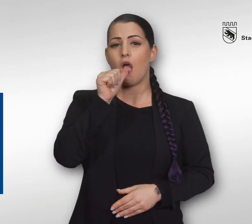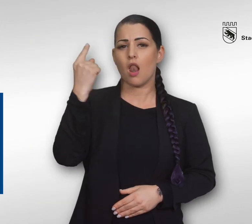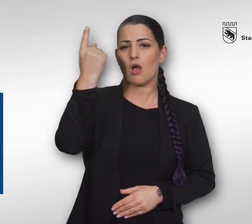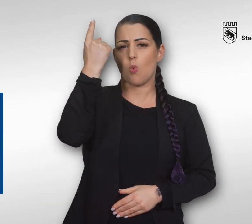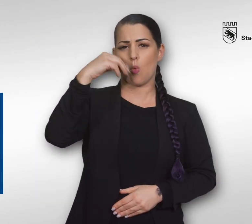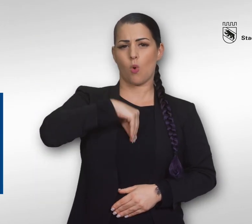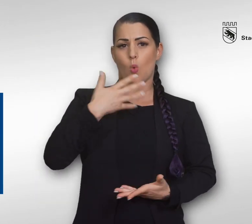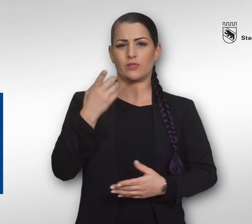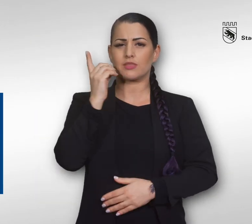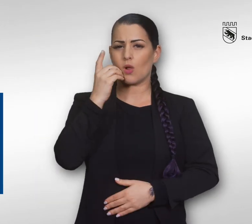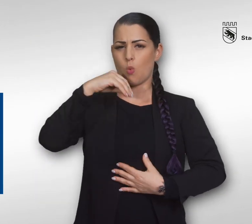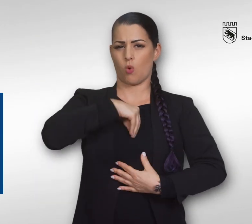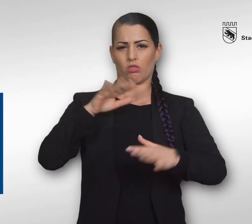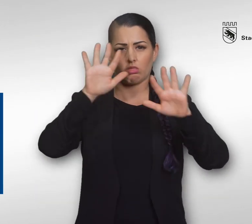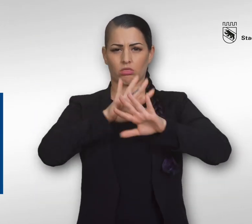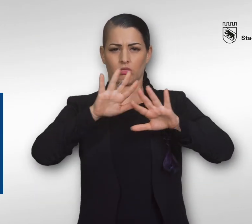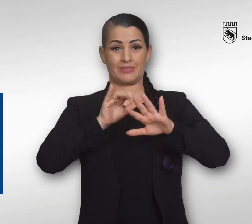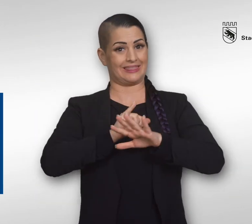Nie alkoholisiert oder unter Drogen ins Wasser.